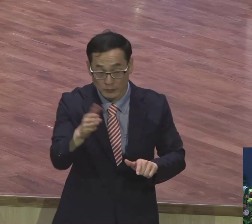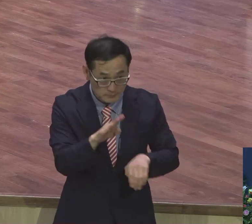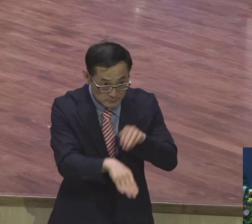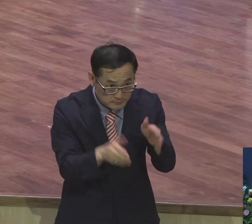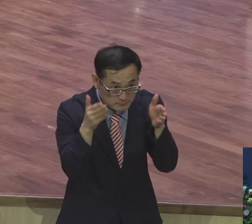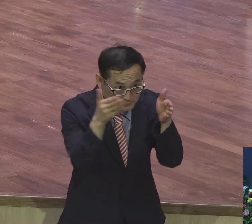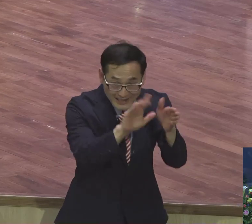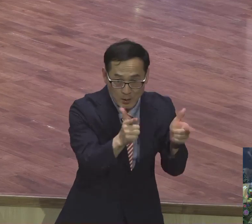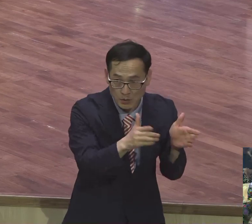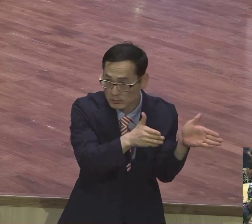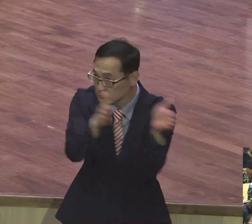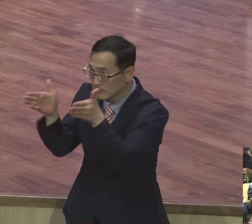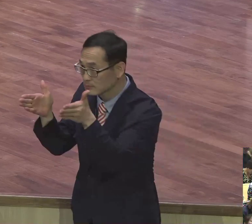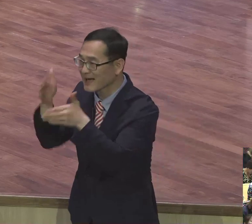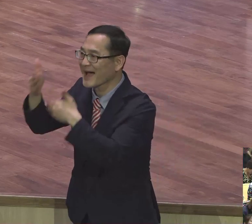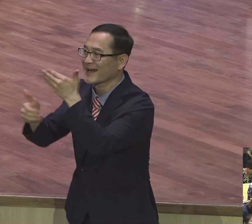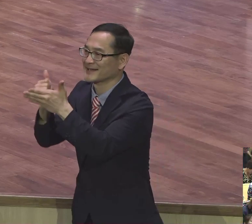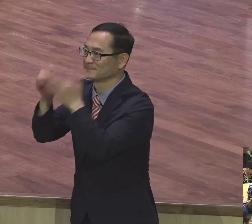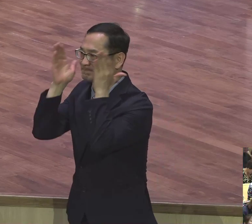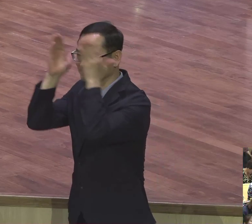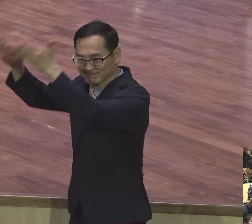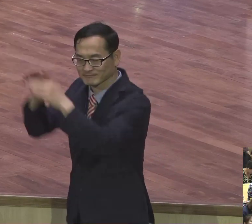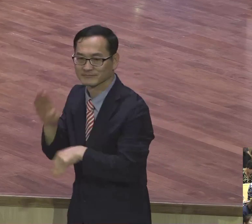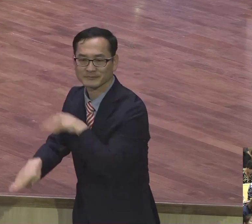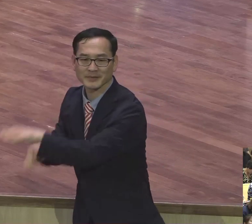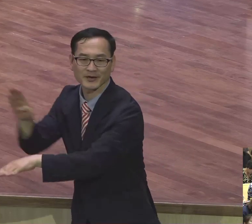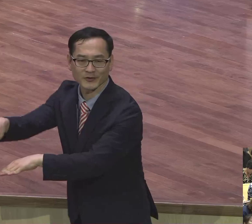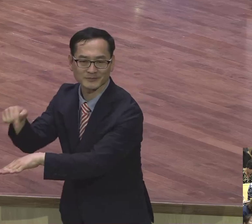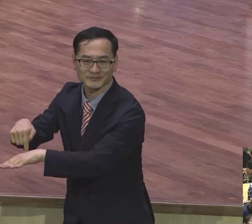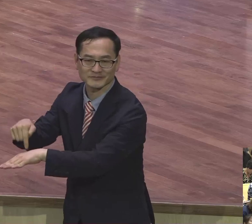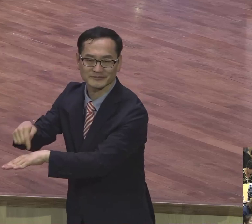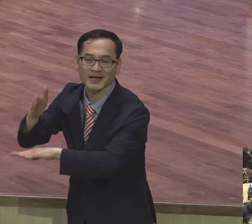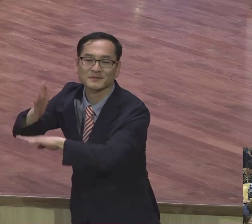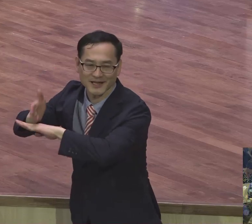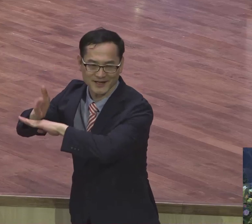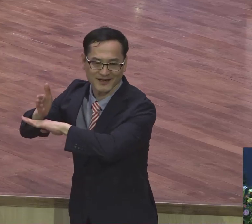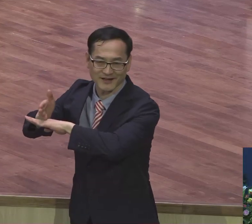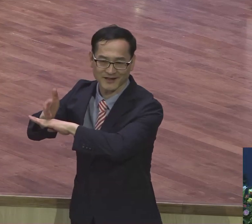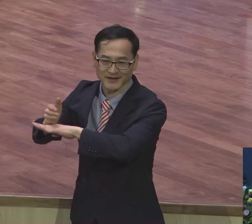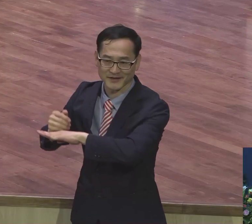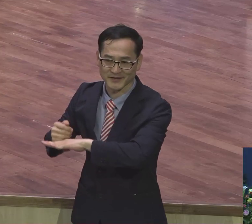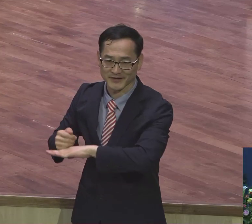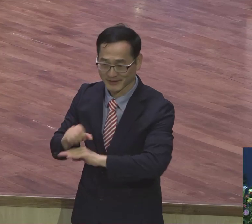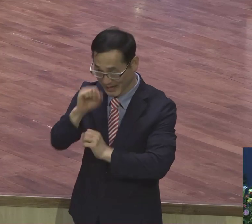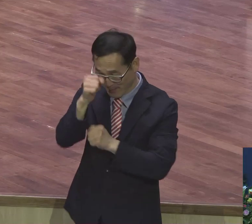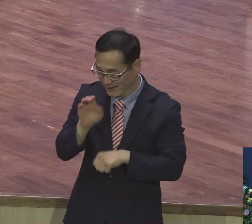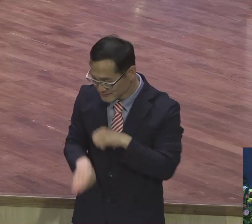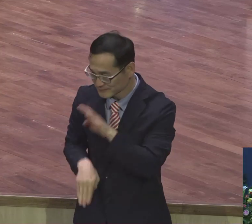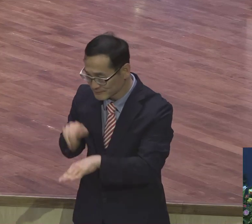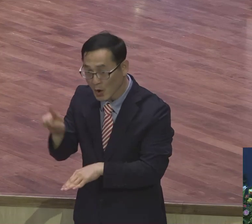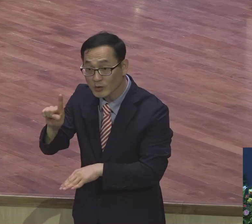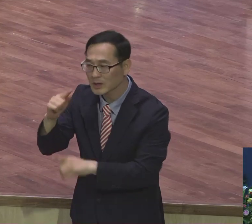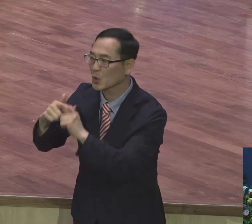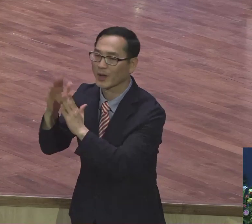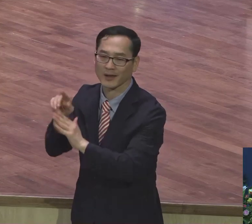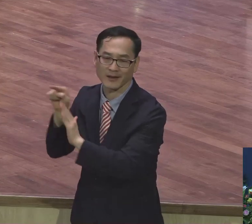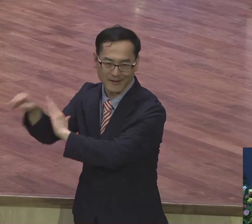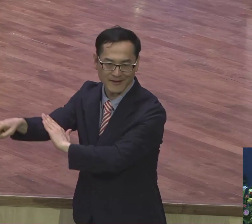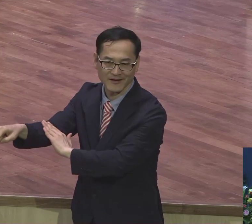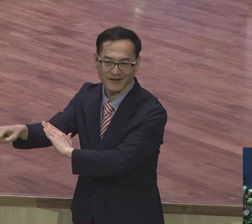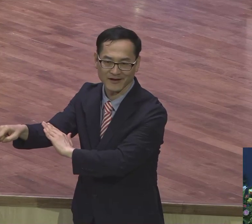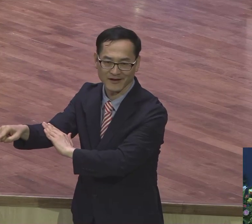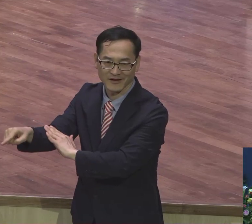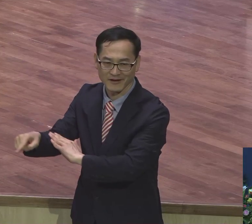것을 감사하시기 바랍니다. 내 발걸음이 교회를 영하여 예배를 드리기 위해서 여러분이 이